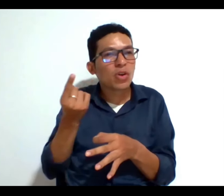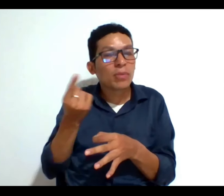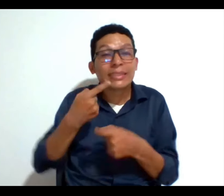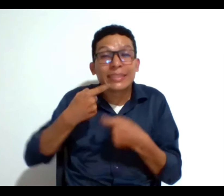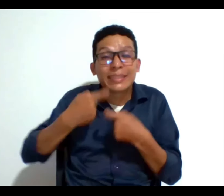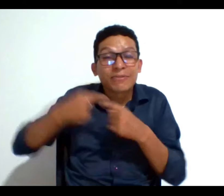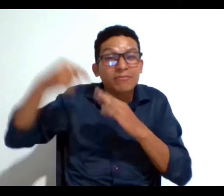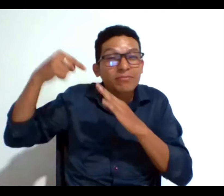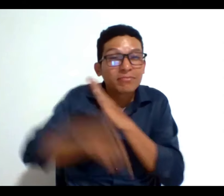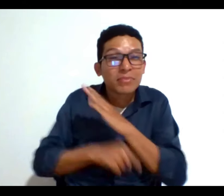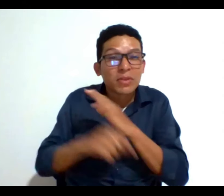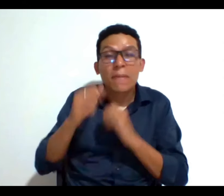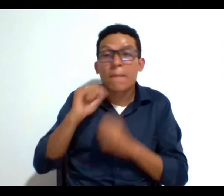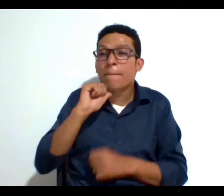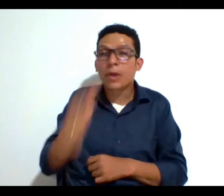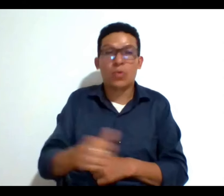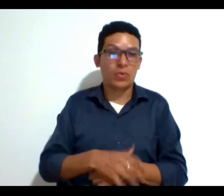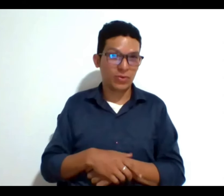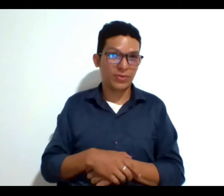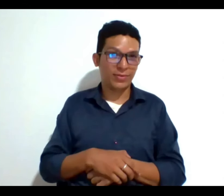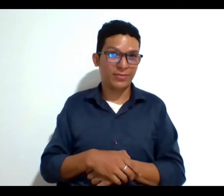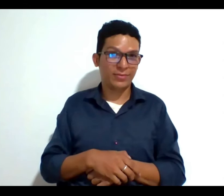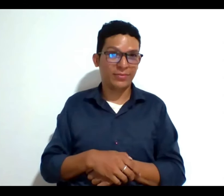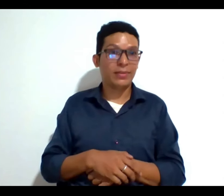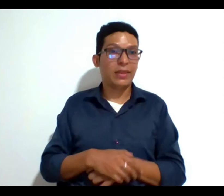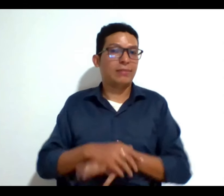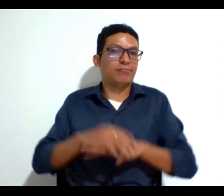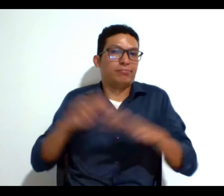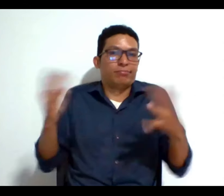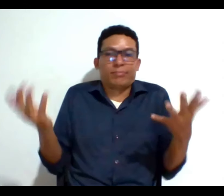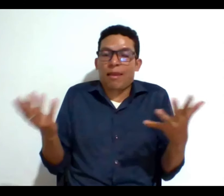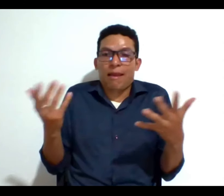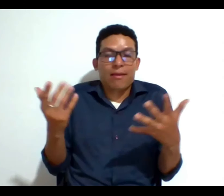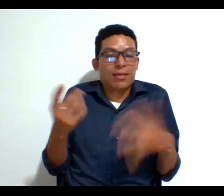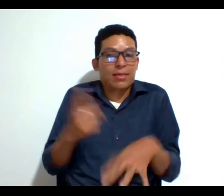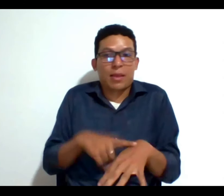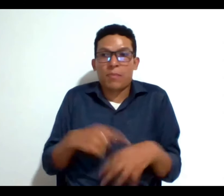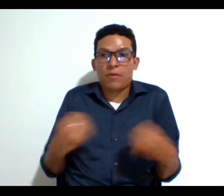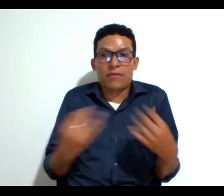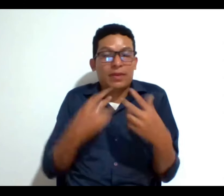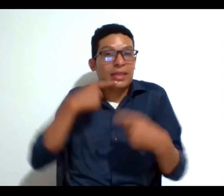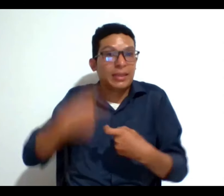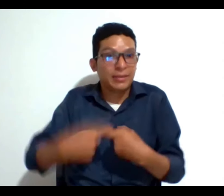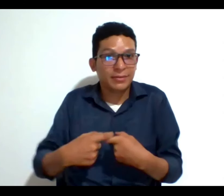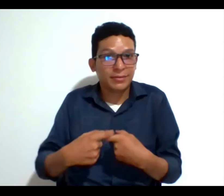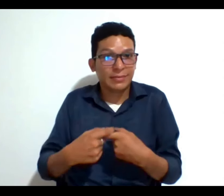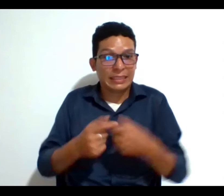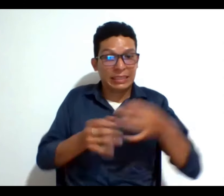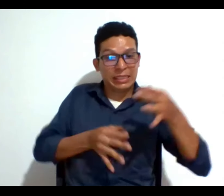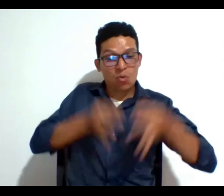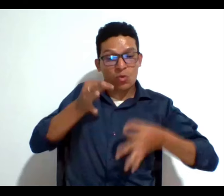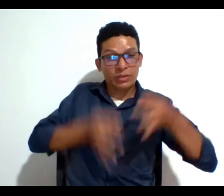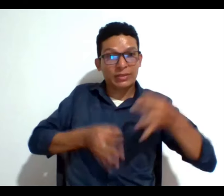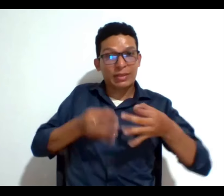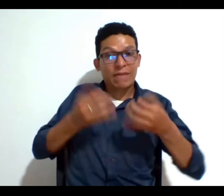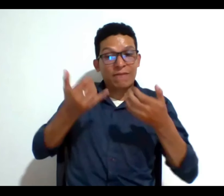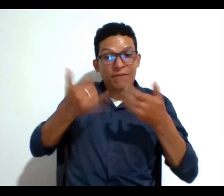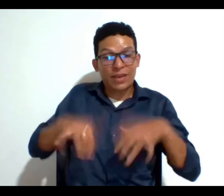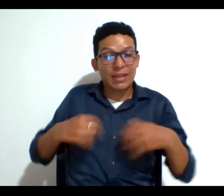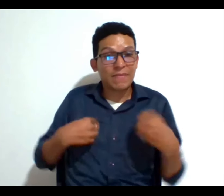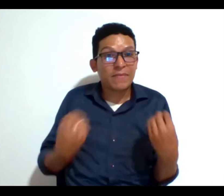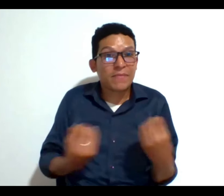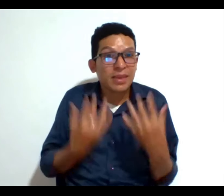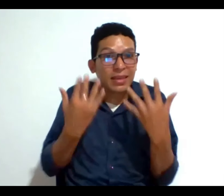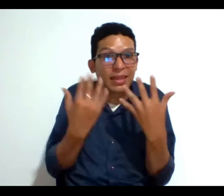decisión que es difícil y ya un momento de la vida que es difícil y pues claro litigar un caso al final de la vida litigar un caso